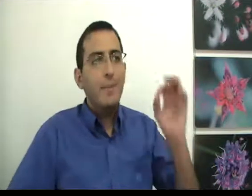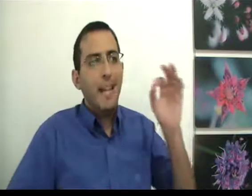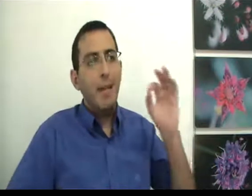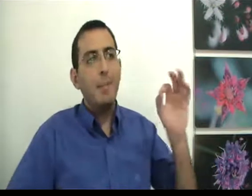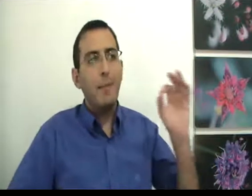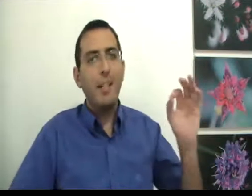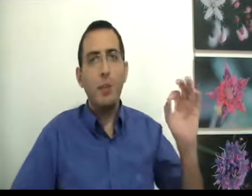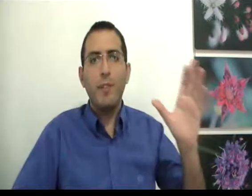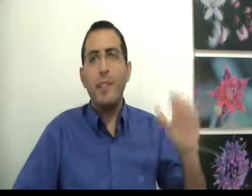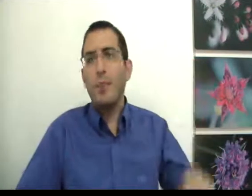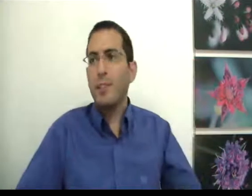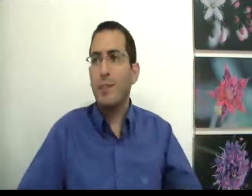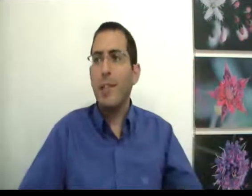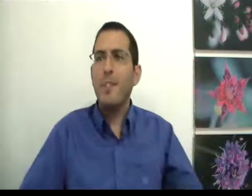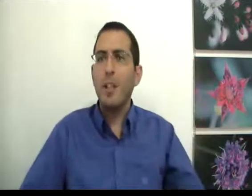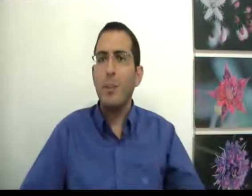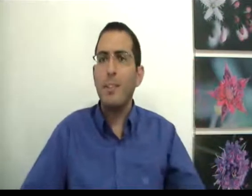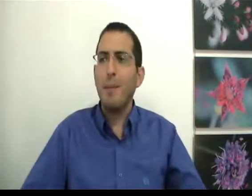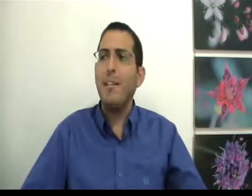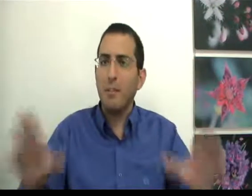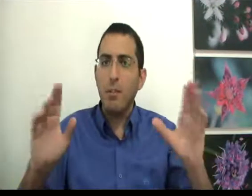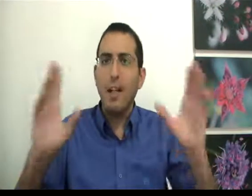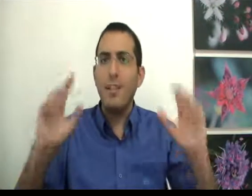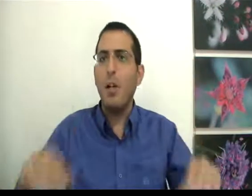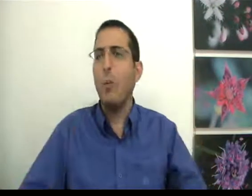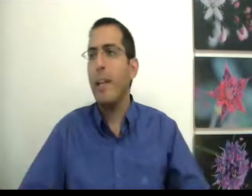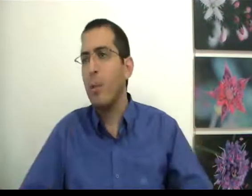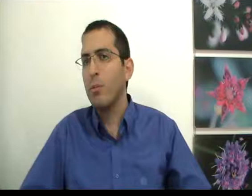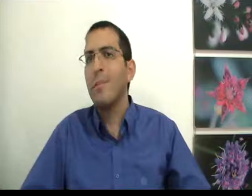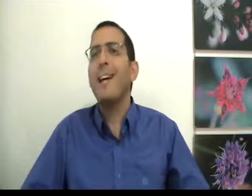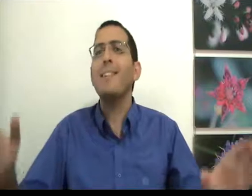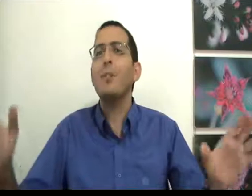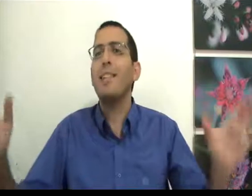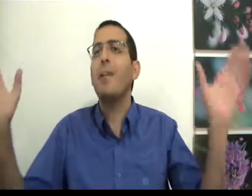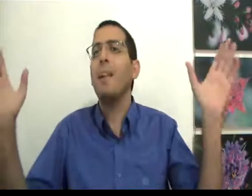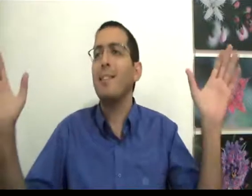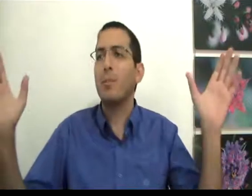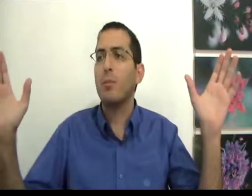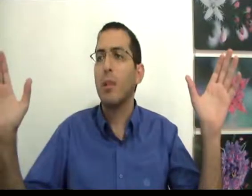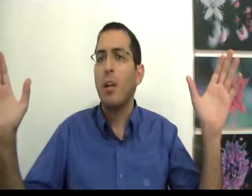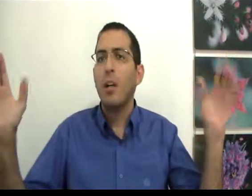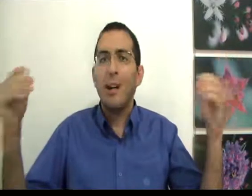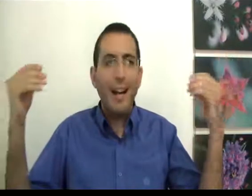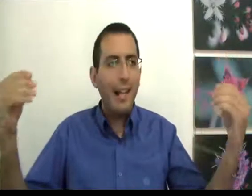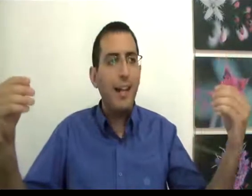זה היה לך מספיק חשוב היית מוצא זמן אם אתה לא מוצא זמן אתה לא ראוי ליהנות ככה זה עובד, אין מה לעשות רע לך,